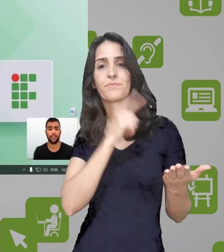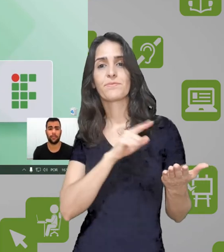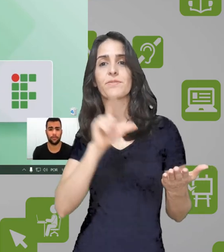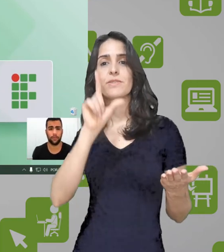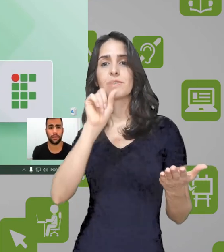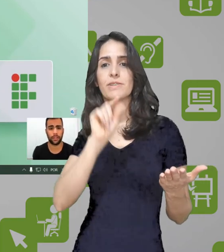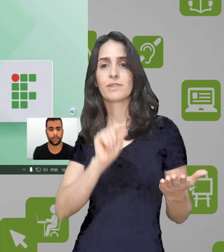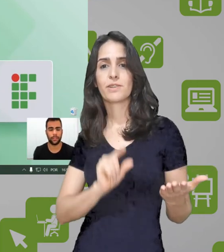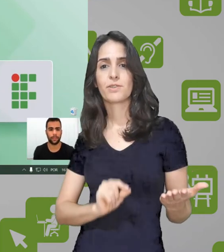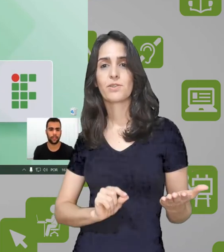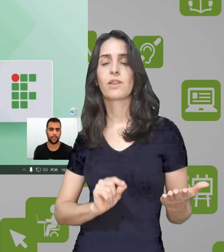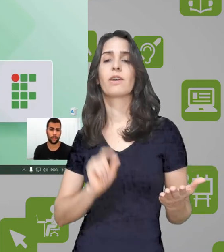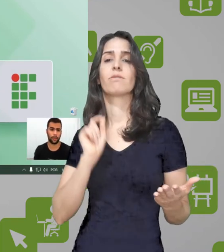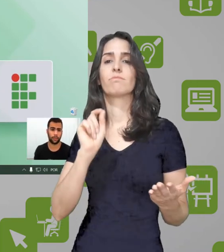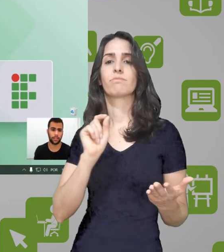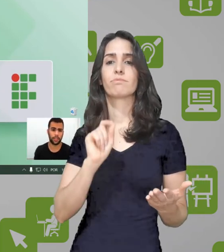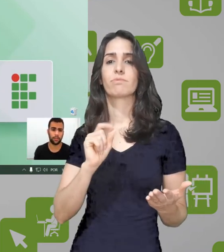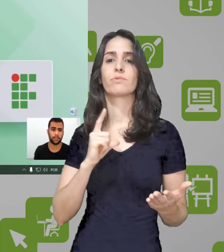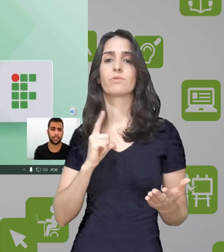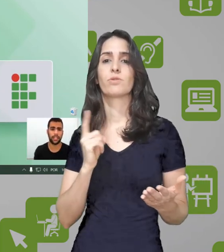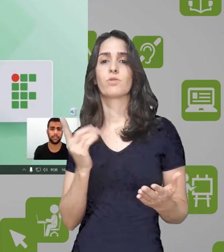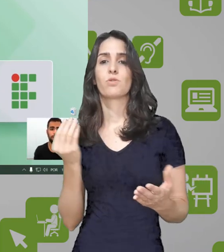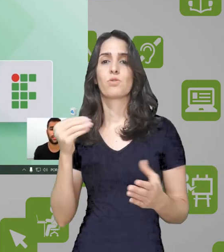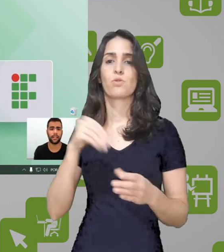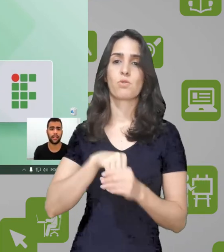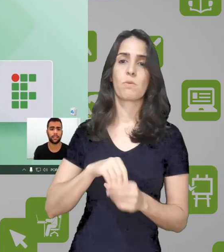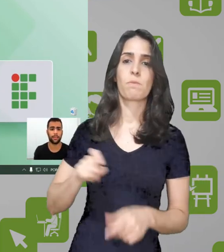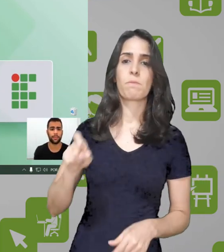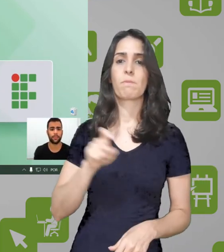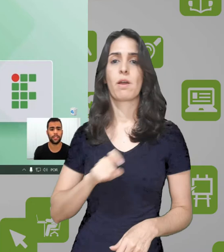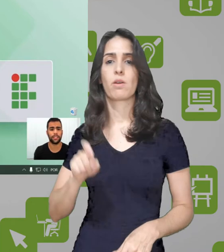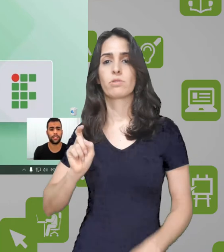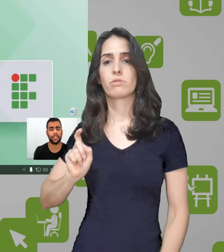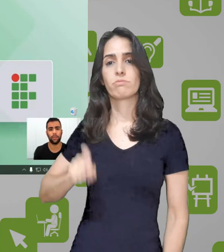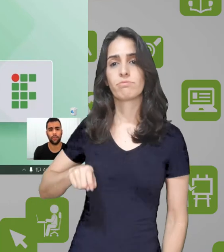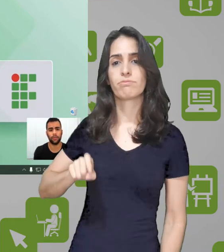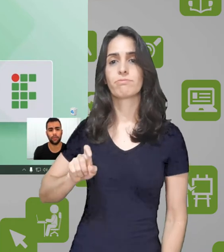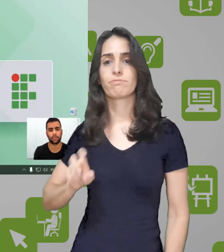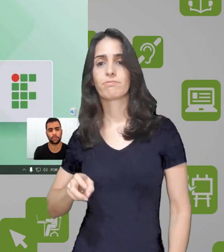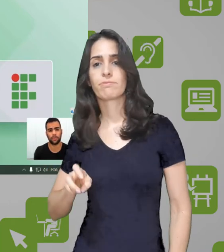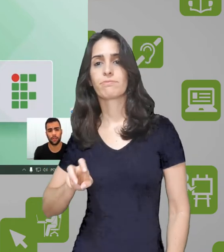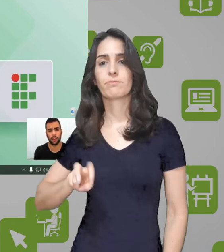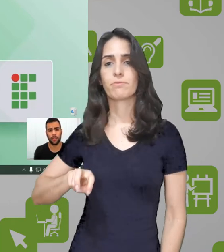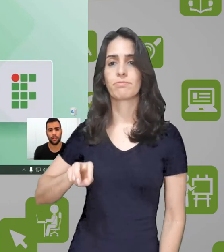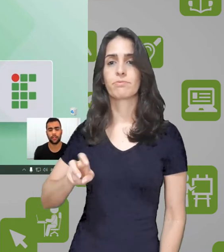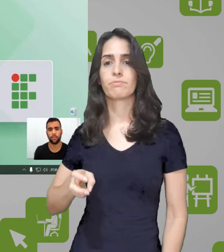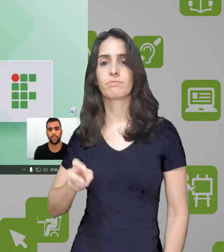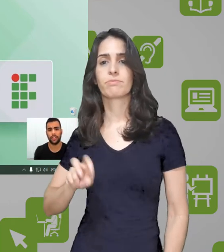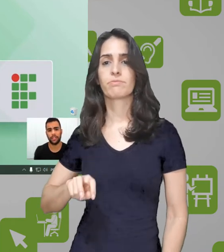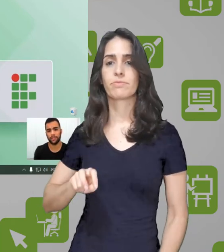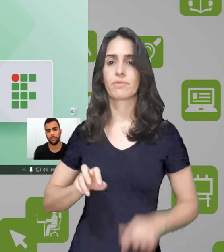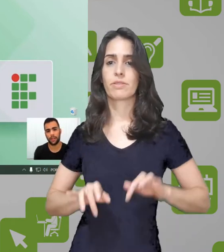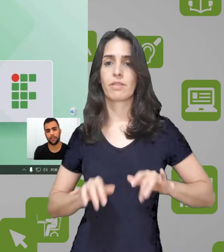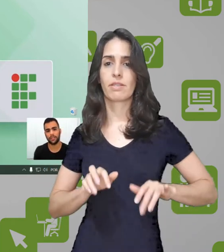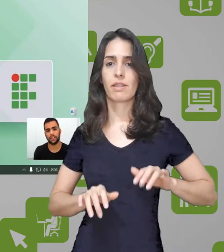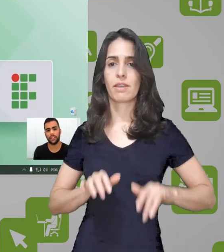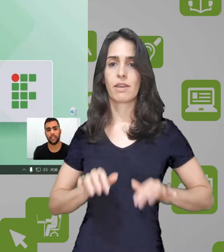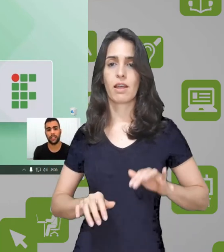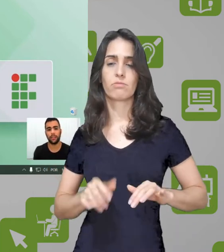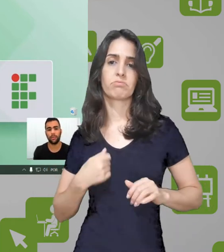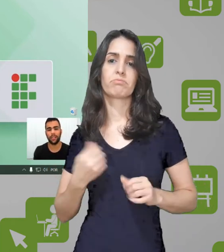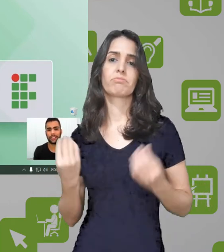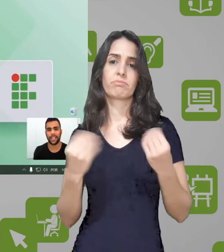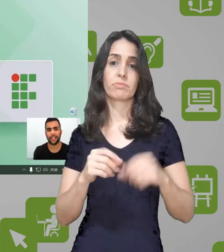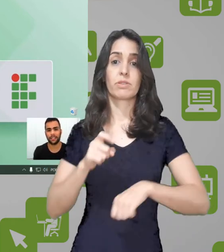inicial do programa também, eu consigo selecionar as opções de incluir cursor, incluir cliques do mouse,